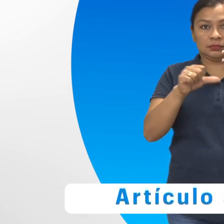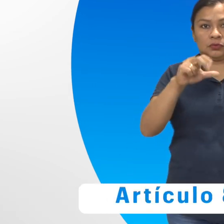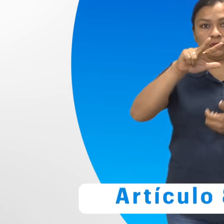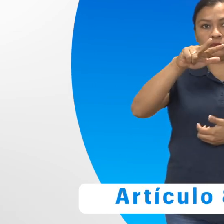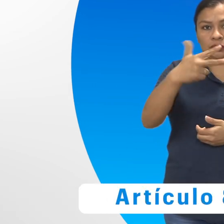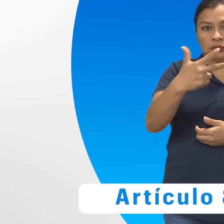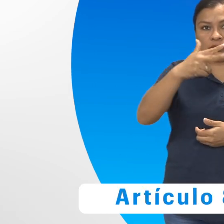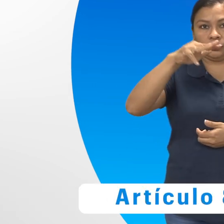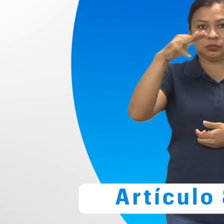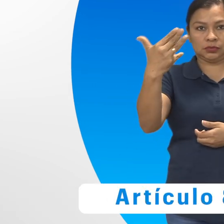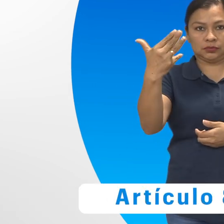Artículo 89